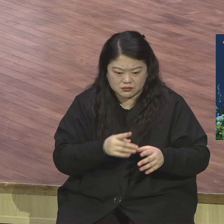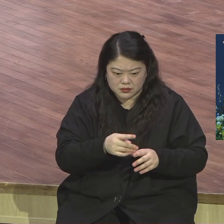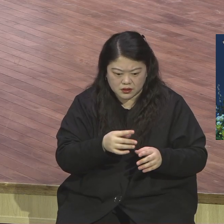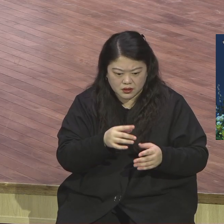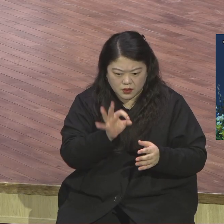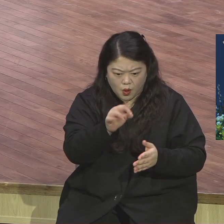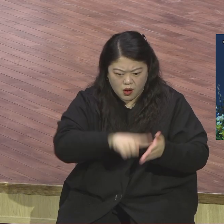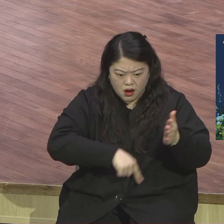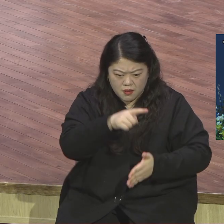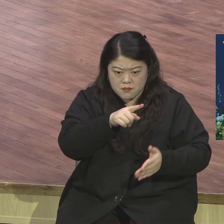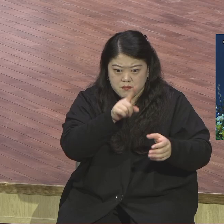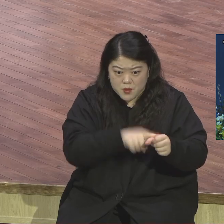아니냐라고 의미할 수 있는데